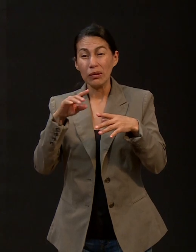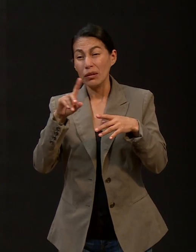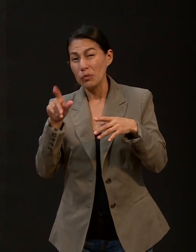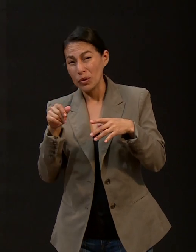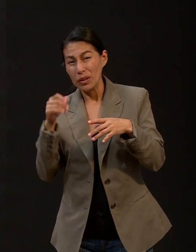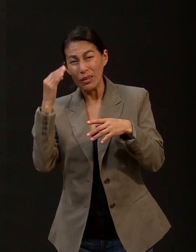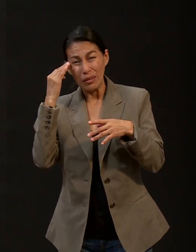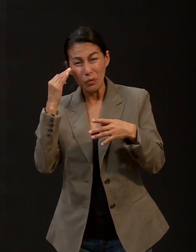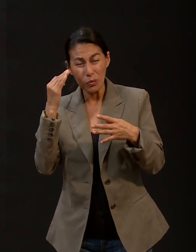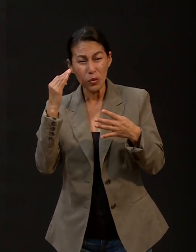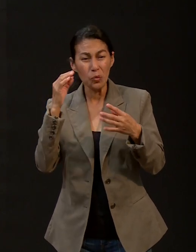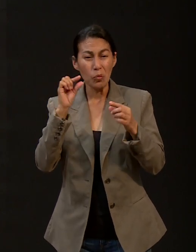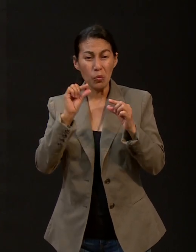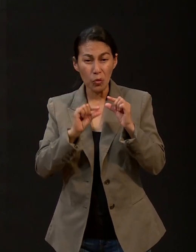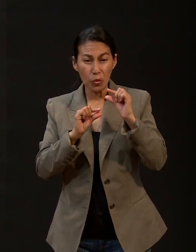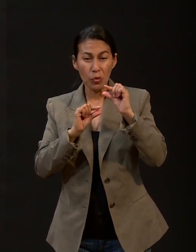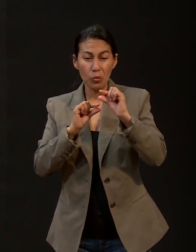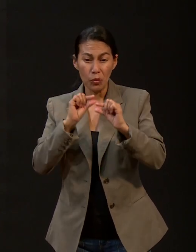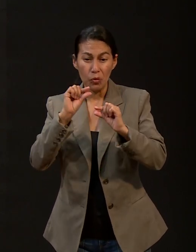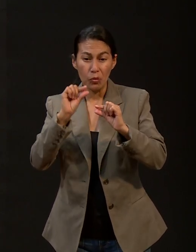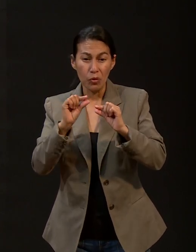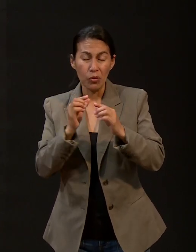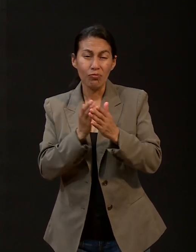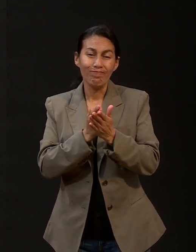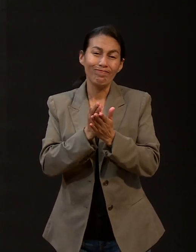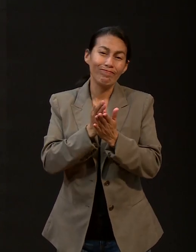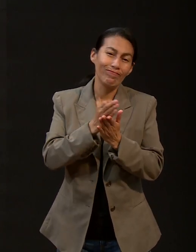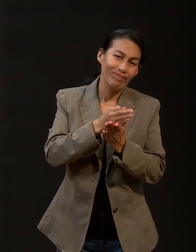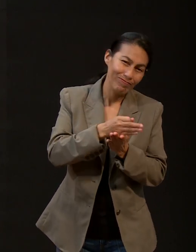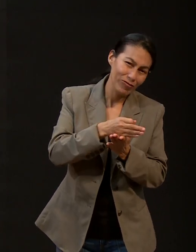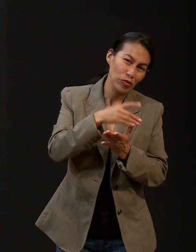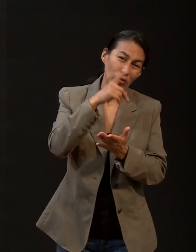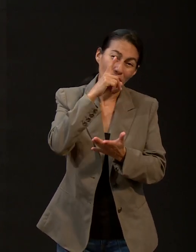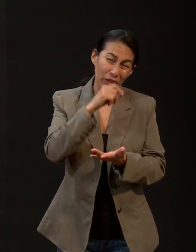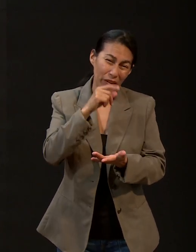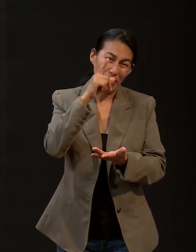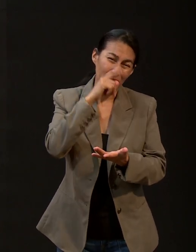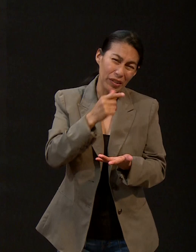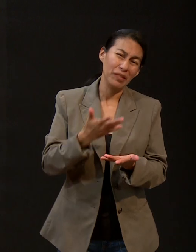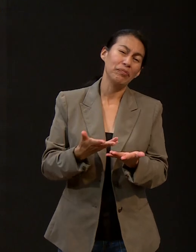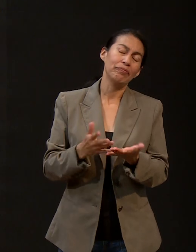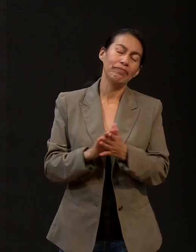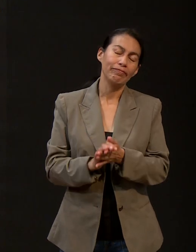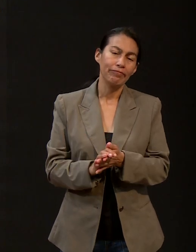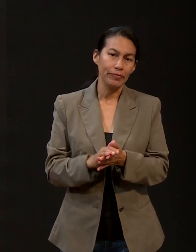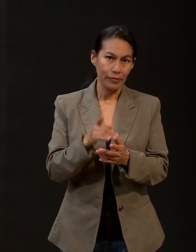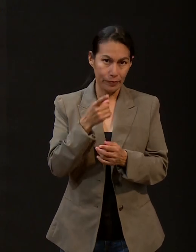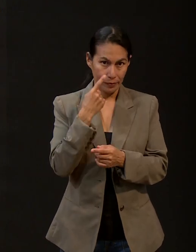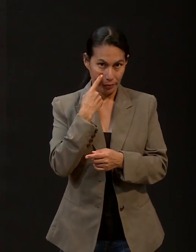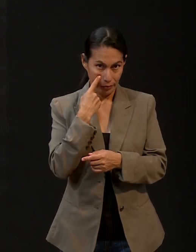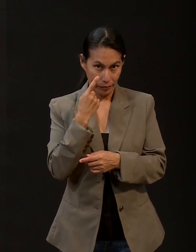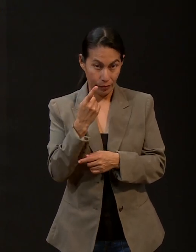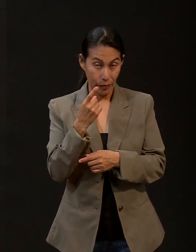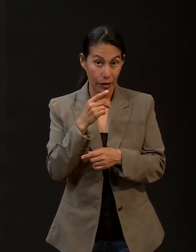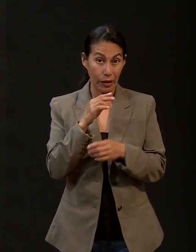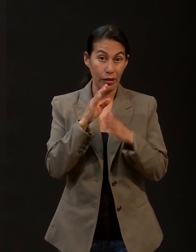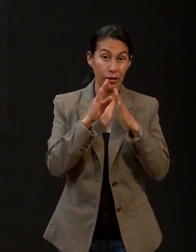empezamos a quebrar nuestras promesas, nuestros compromisos. Déjenme decirles un pequeño